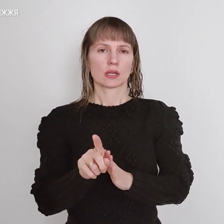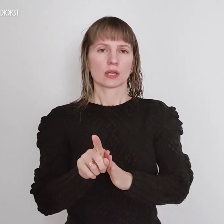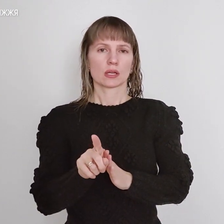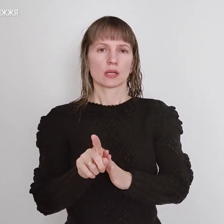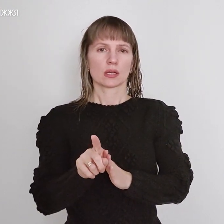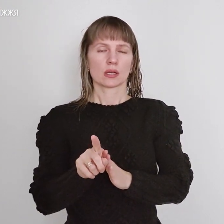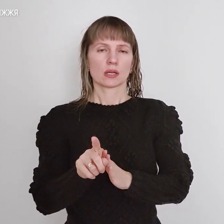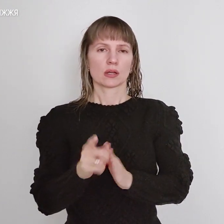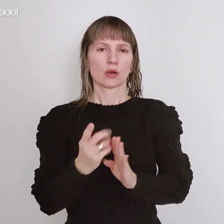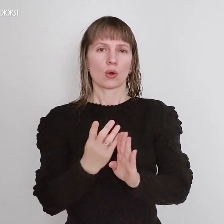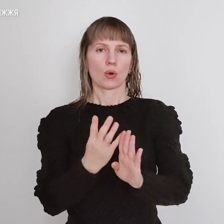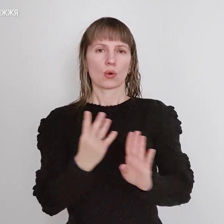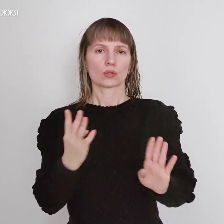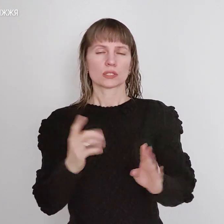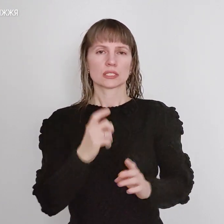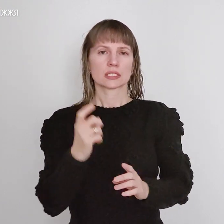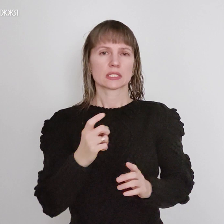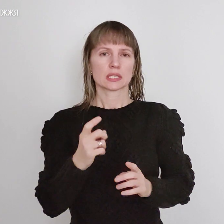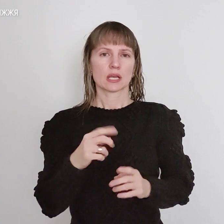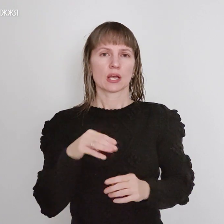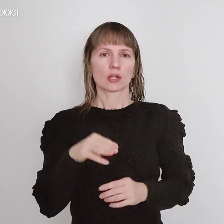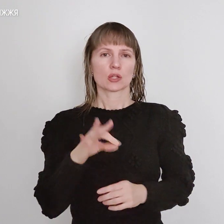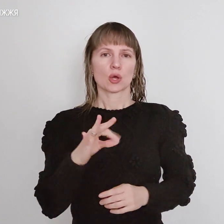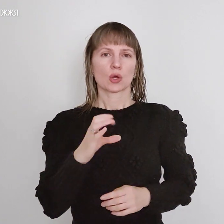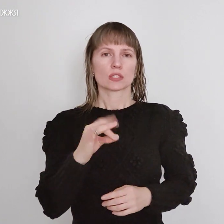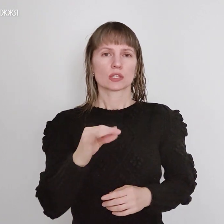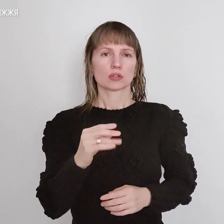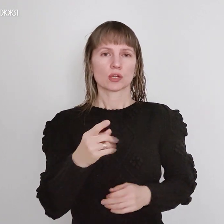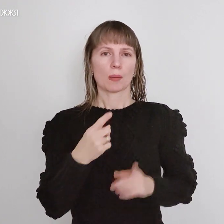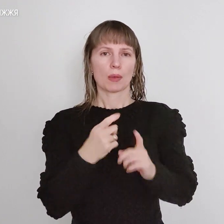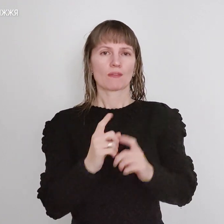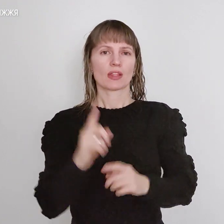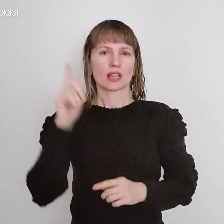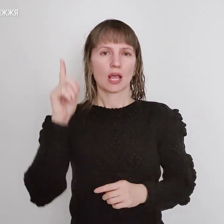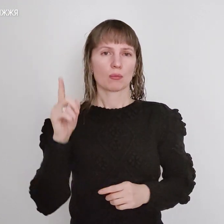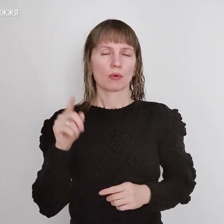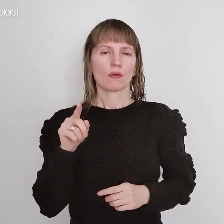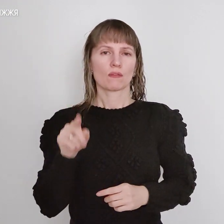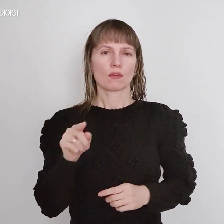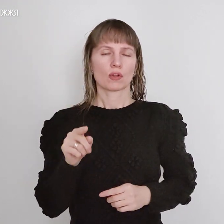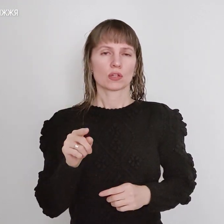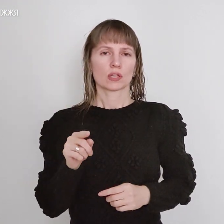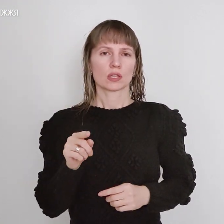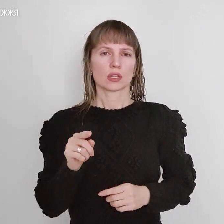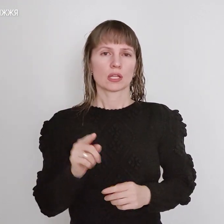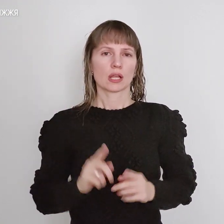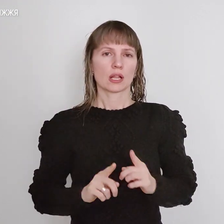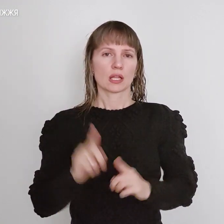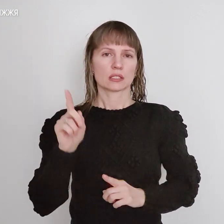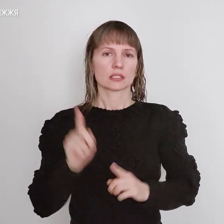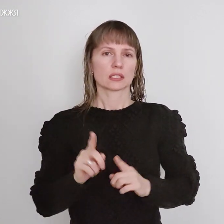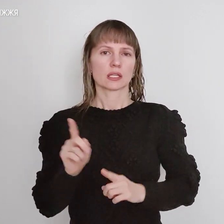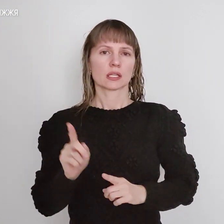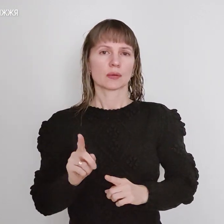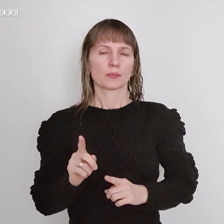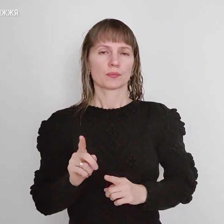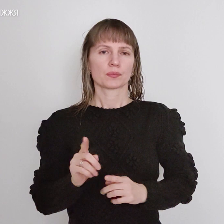очеріді з трансируючих патронів в небо. Тобто вони влетіли в сторону міста.